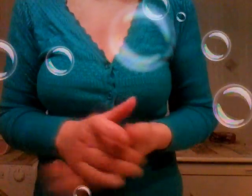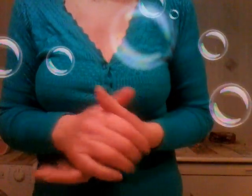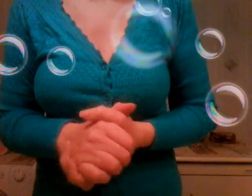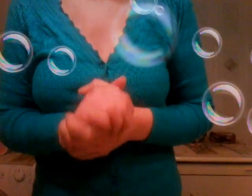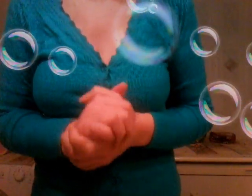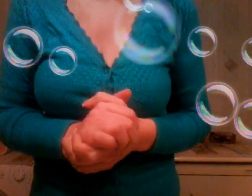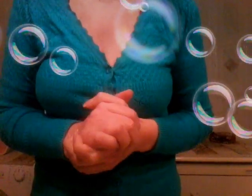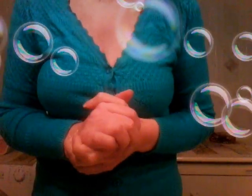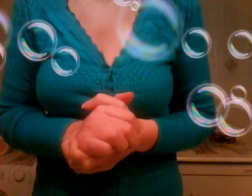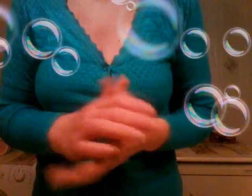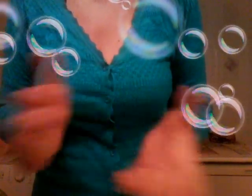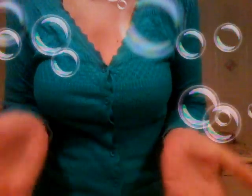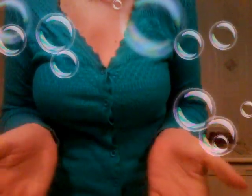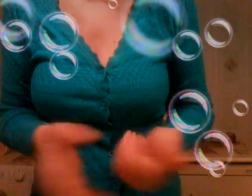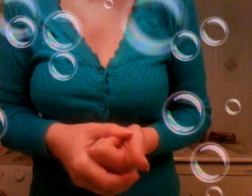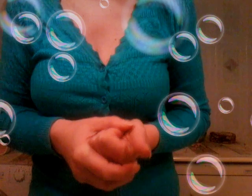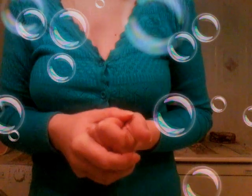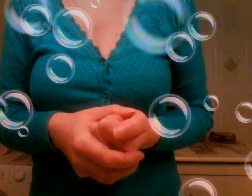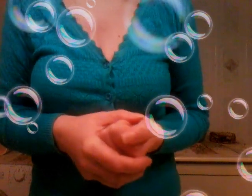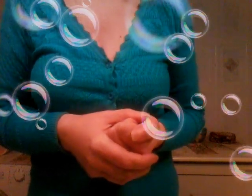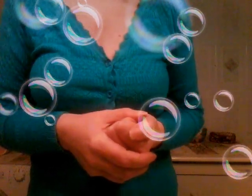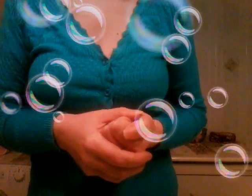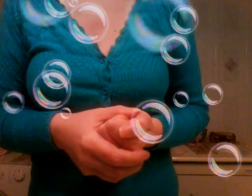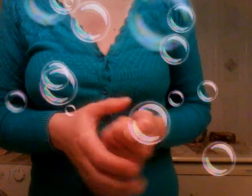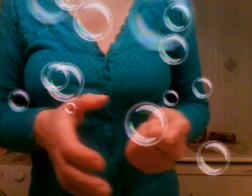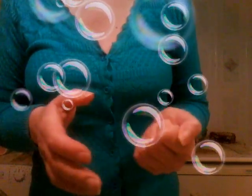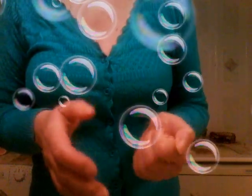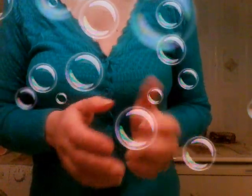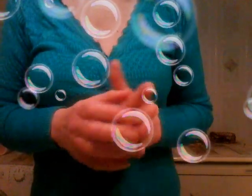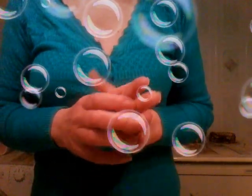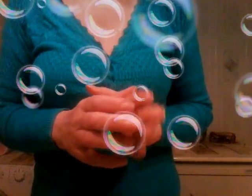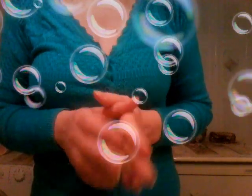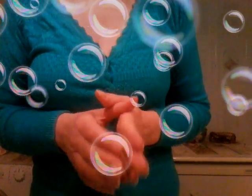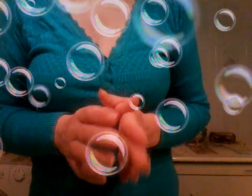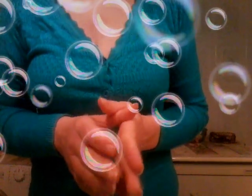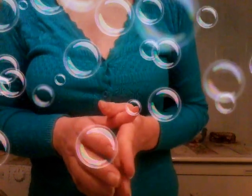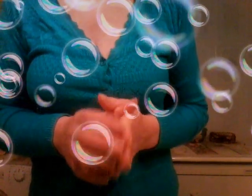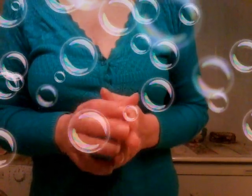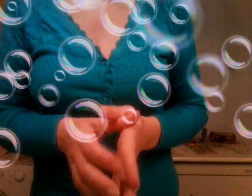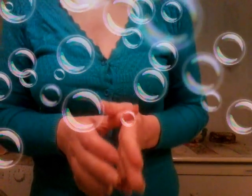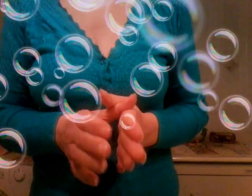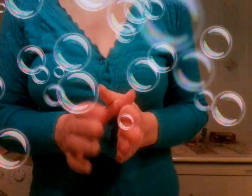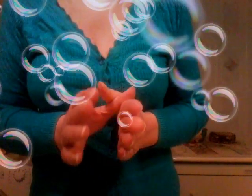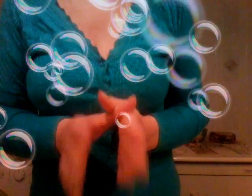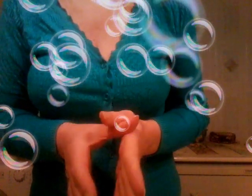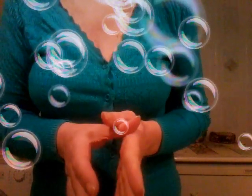anni che non ha lavorato lavorava mio padre certo ma io io dico una cosa allora tutte le casalinghe